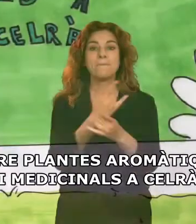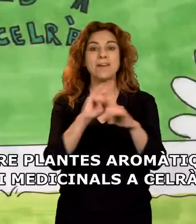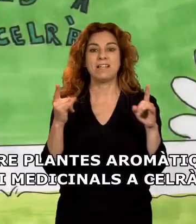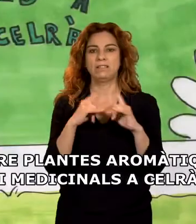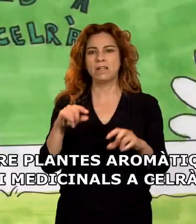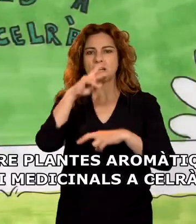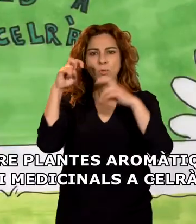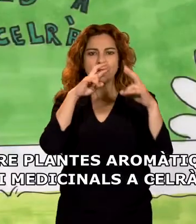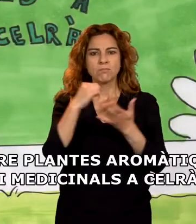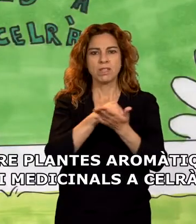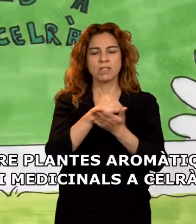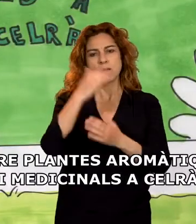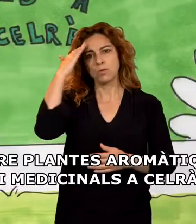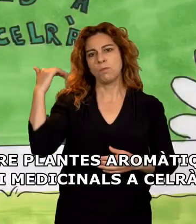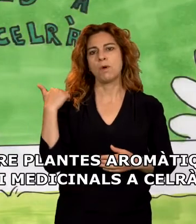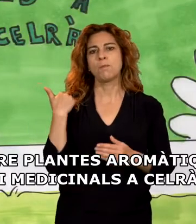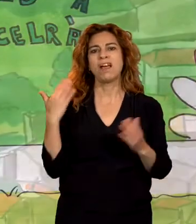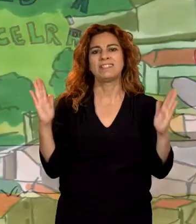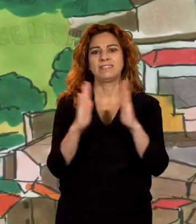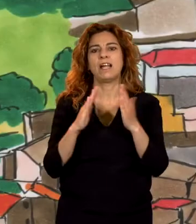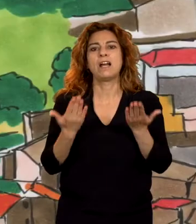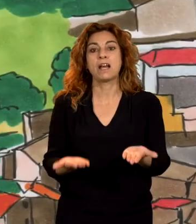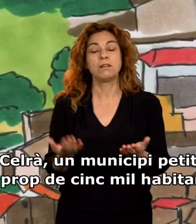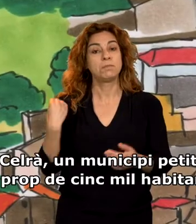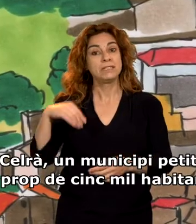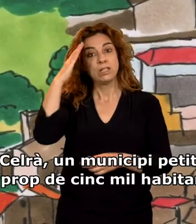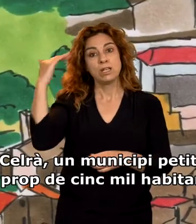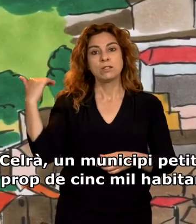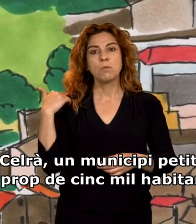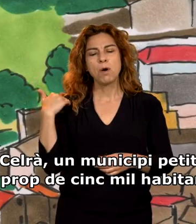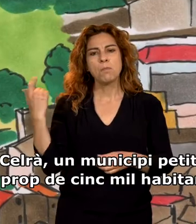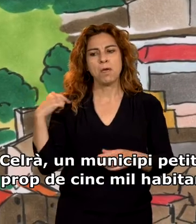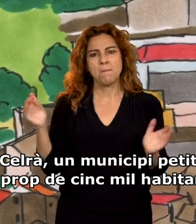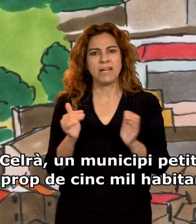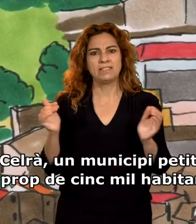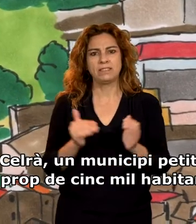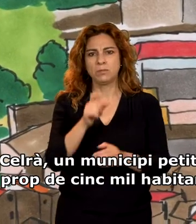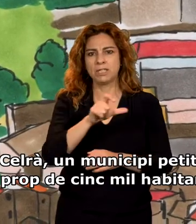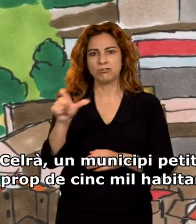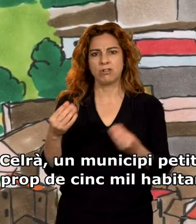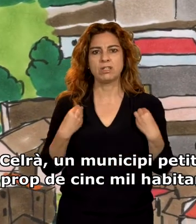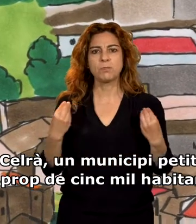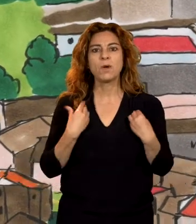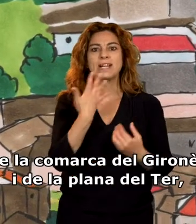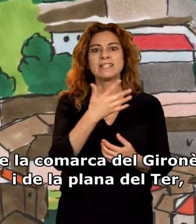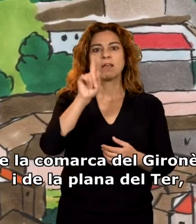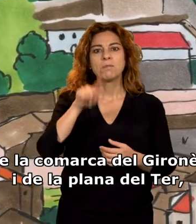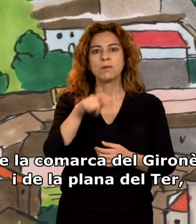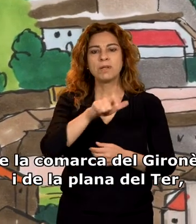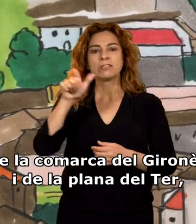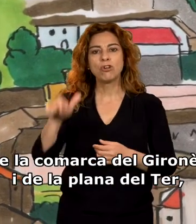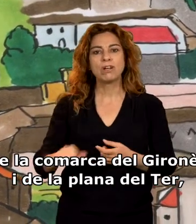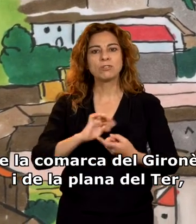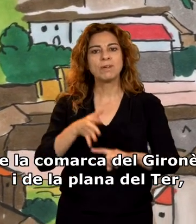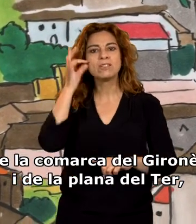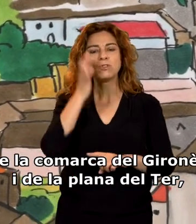entre plantes aromàtiques i medicinals a Salrà. Salrà, un municipi petit de prop de 5.000 habitants de la comarca